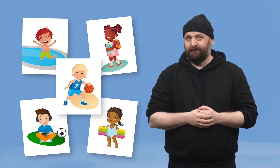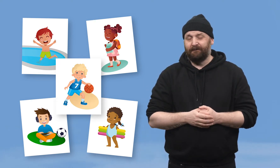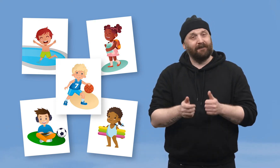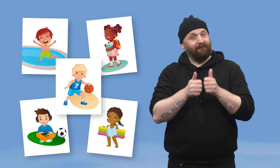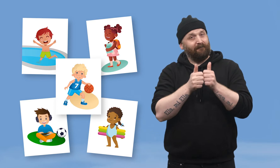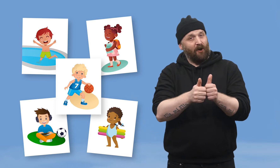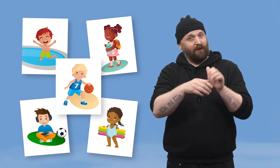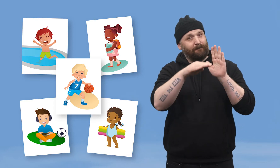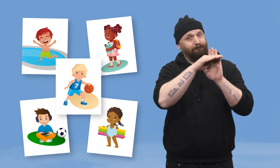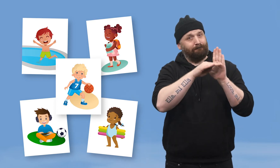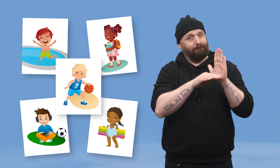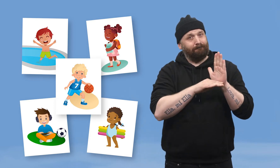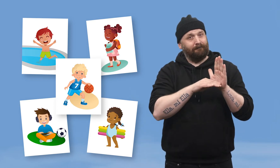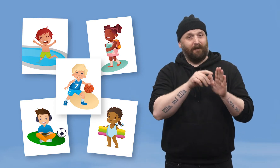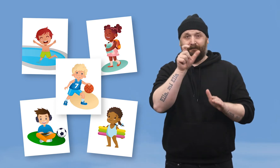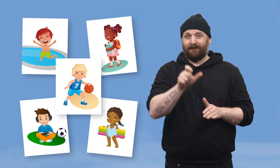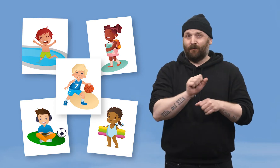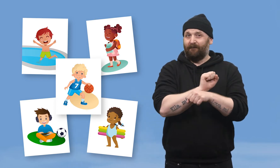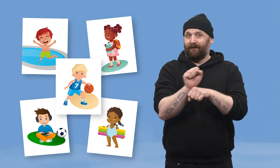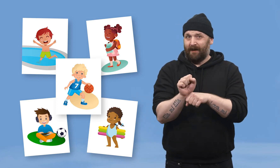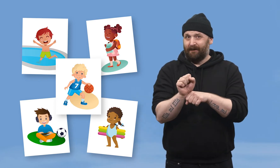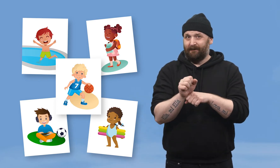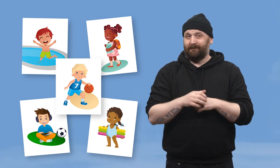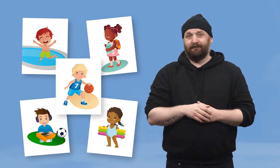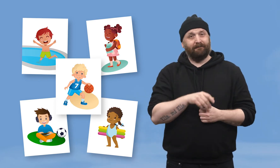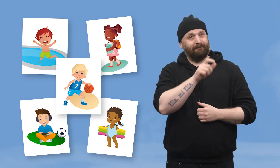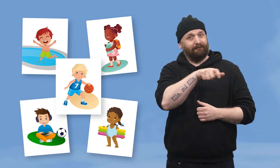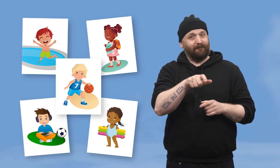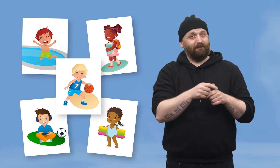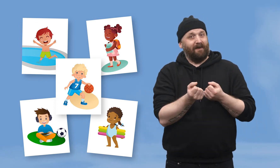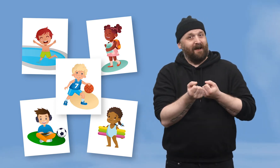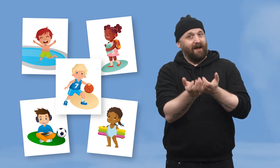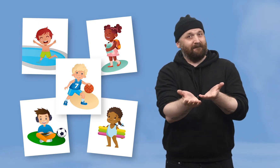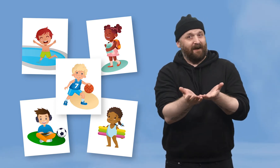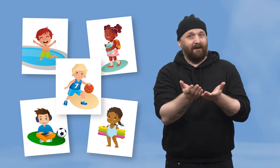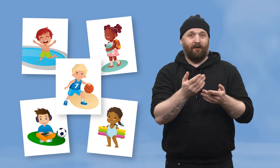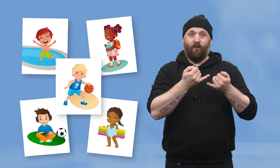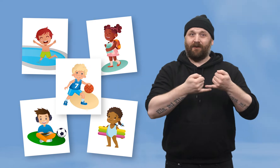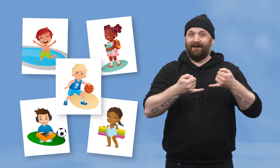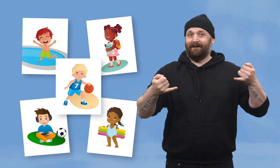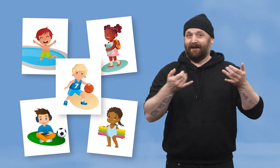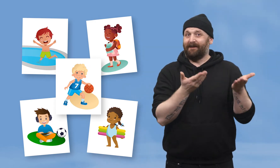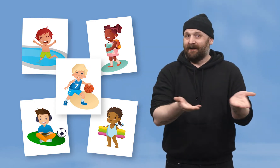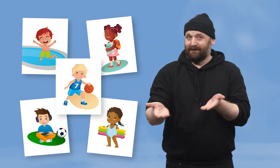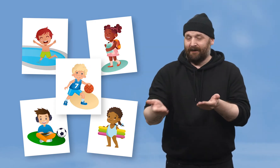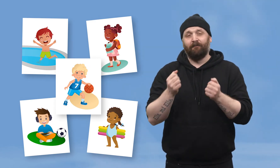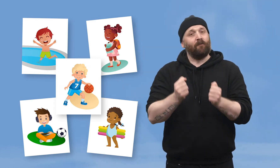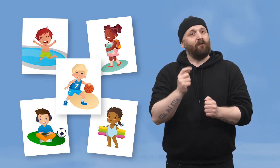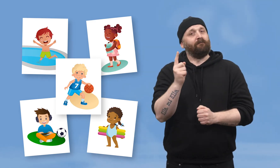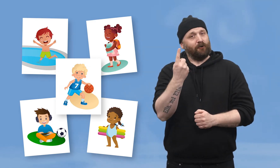I følge personveren forordningen må leverandører av online-tjenester innhente